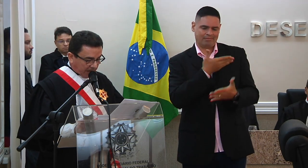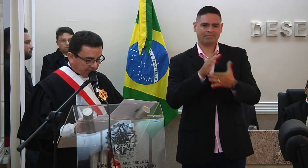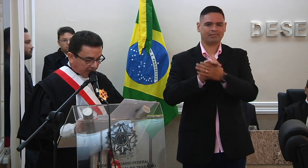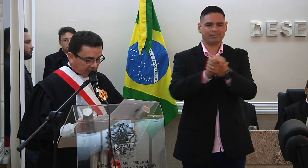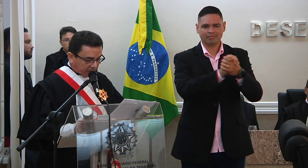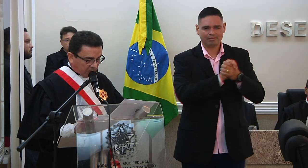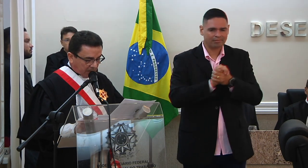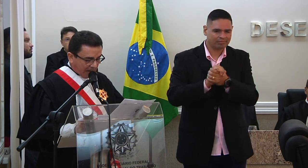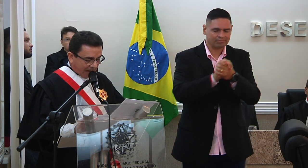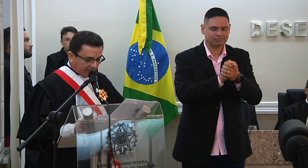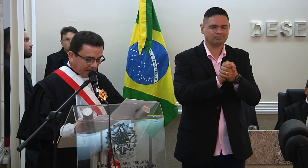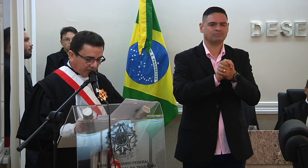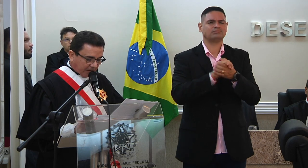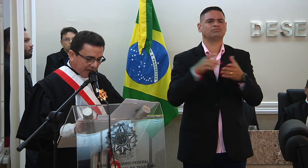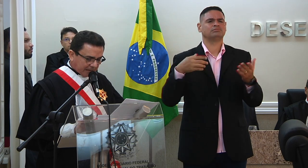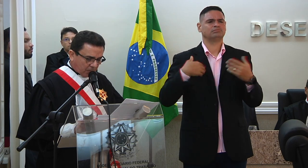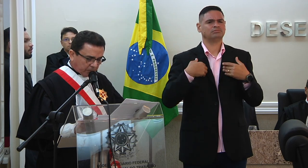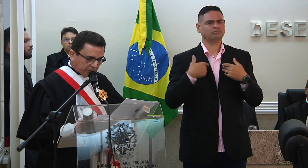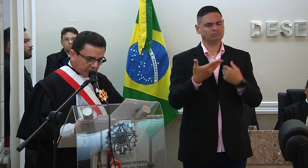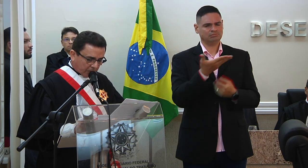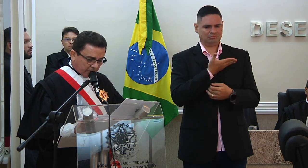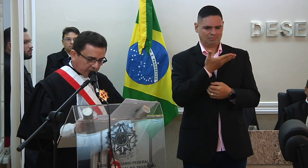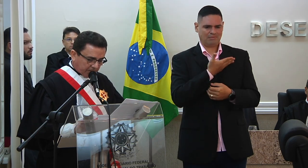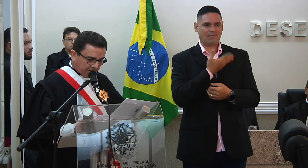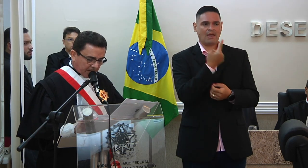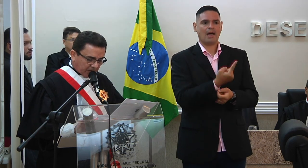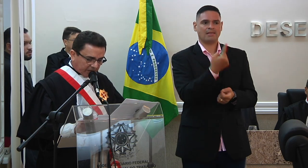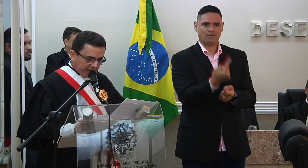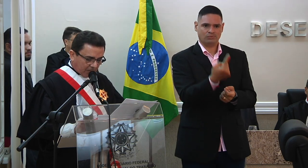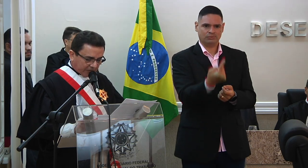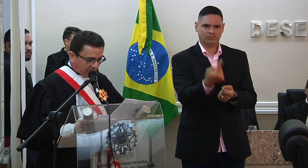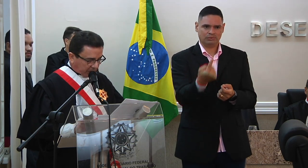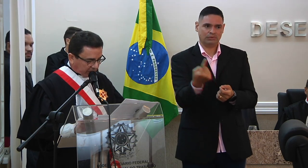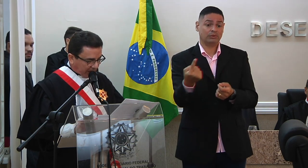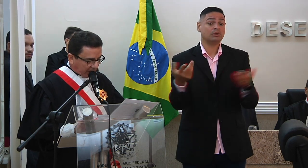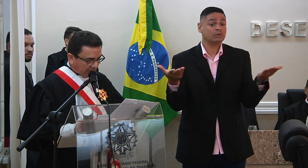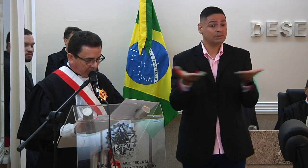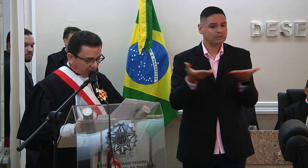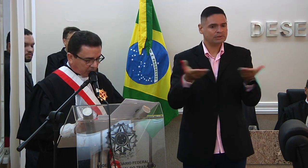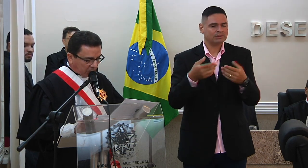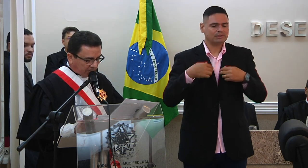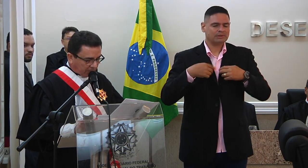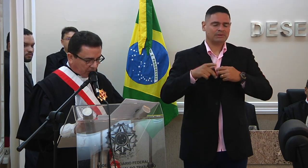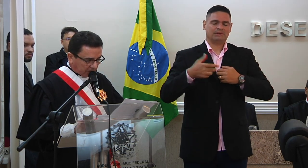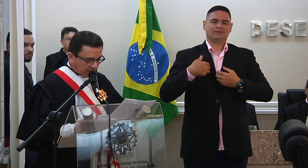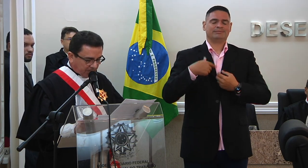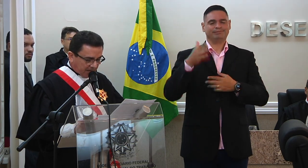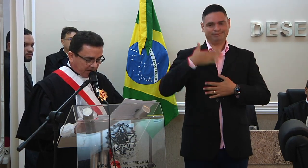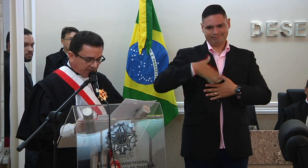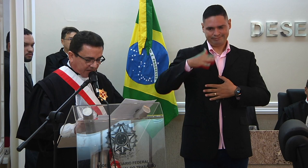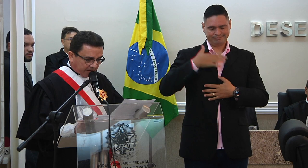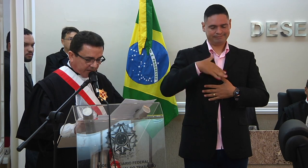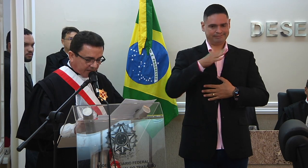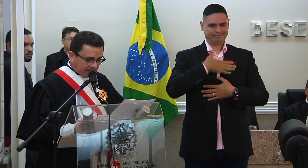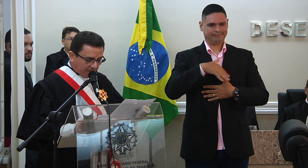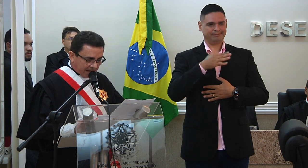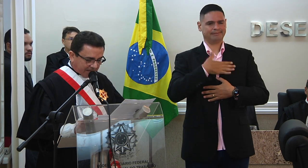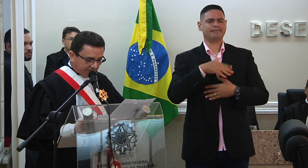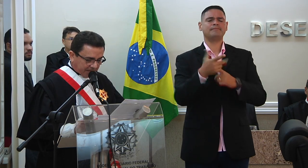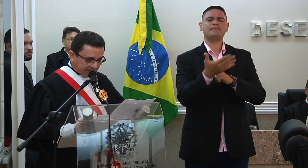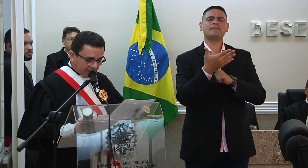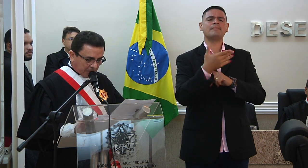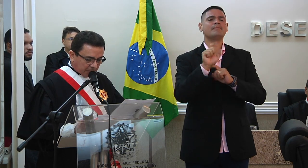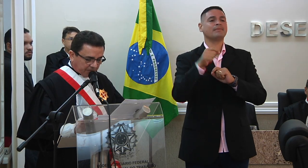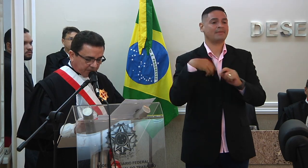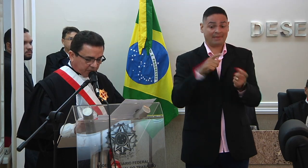manifestação de apreço a amizade de cada um dos senhores gera uma atmosfera de profundo conforto facilitando